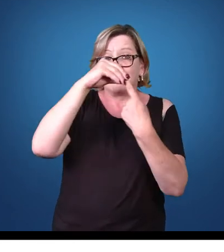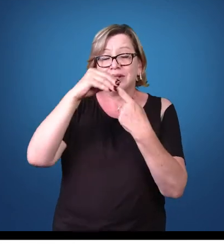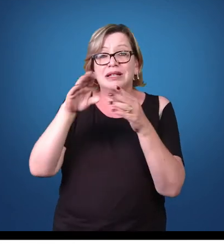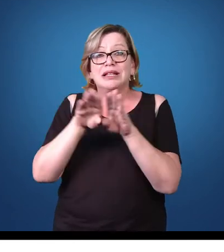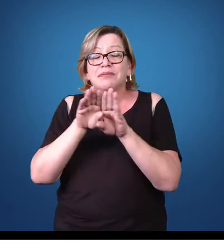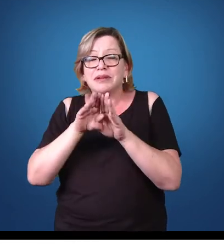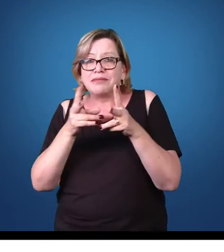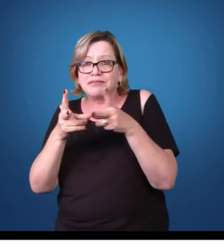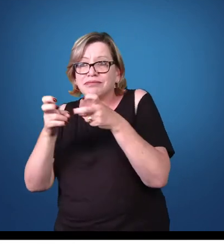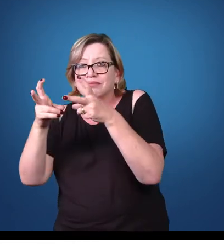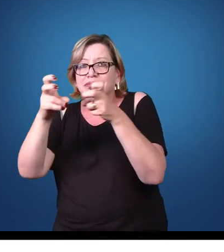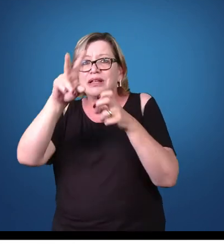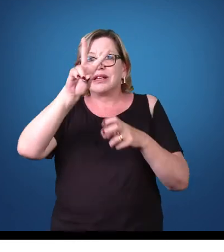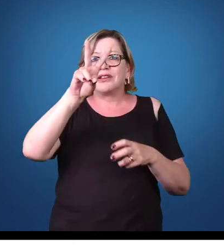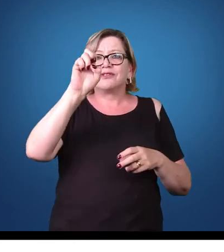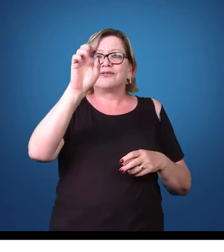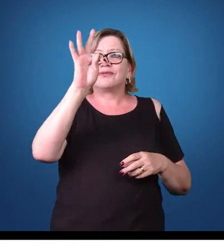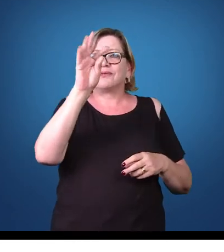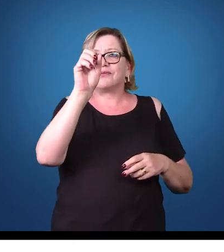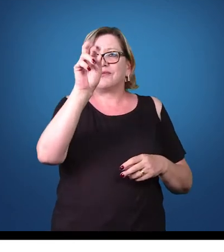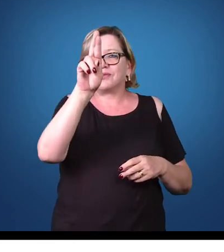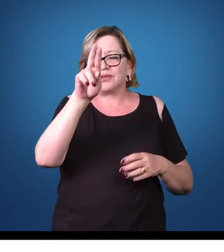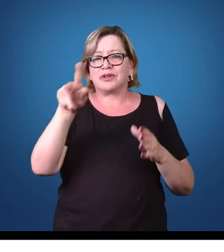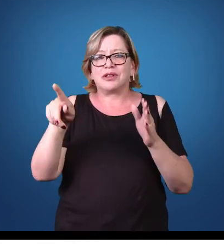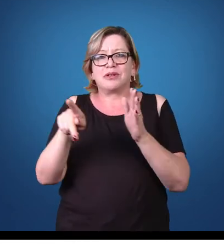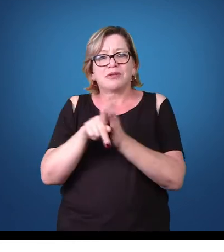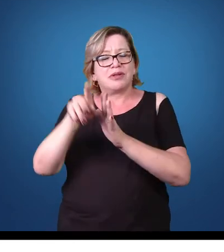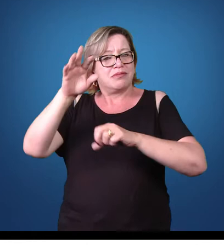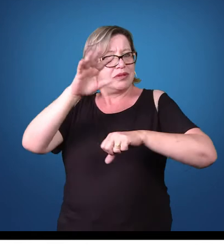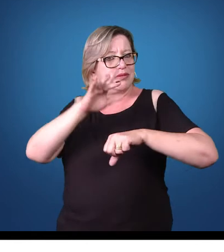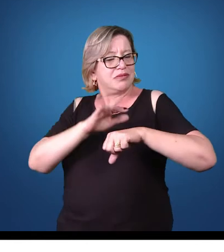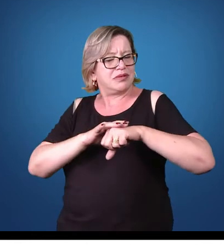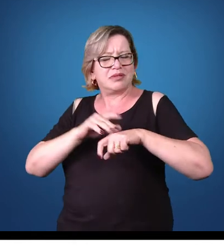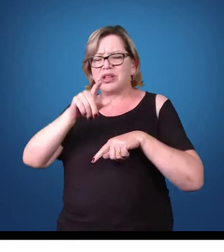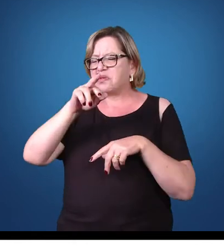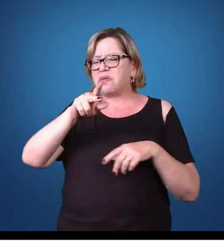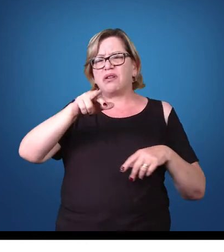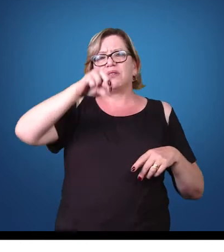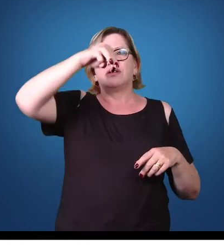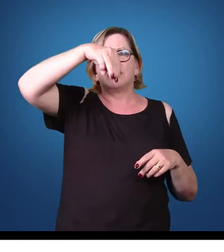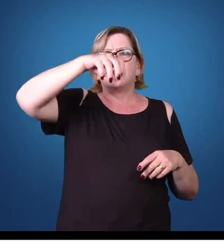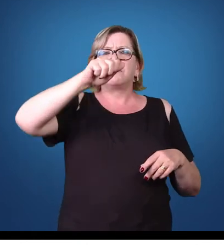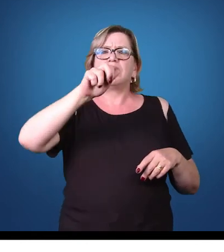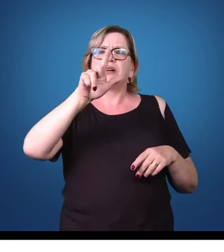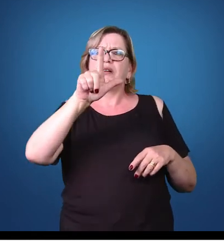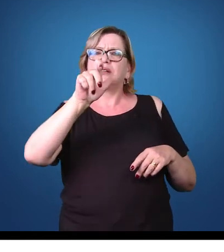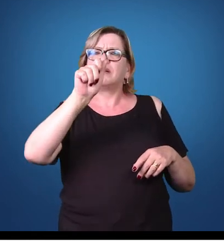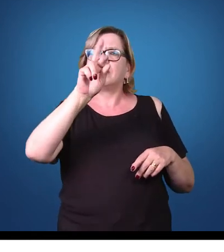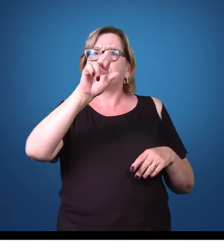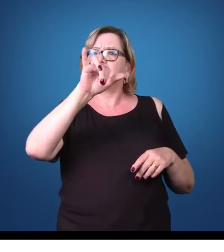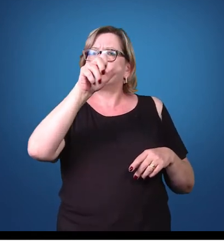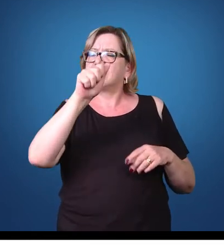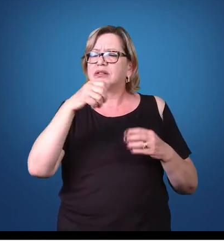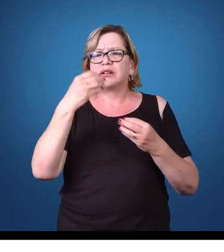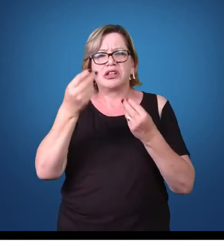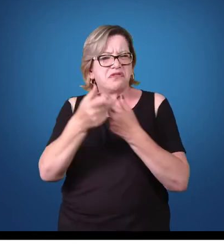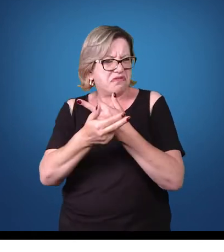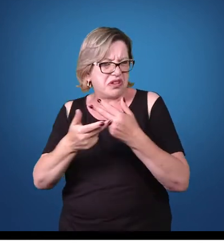doenças parasitárias, como, por exemplo, a malária, a leishmaniose, que são